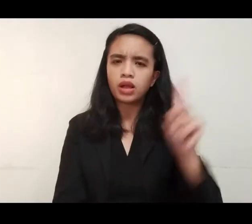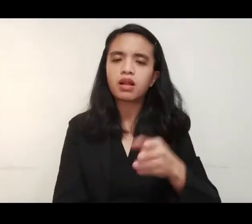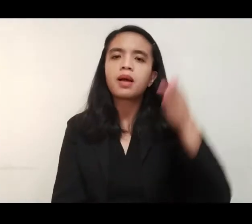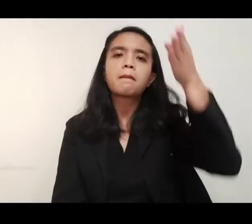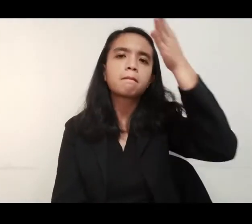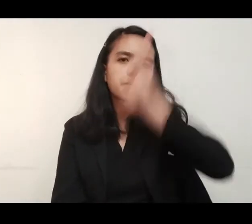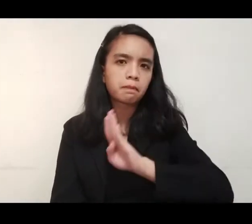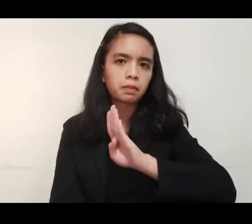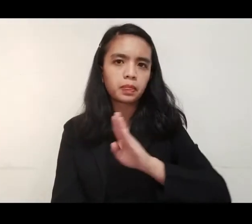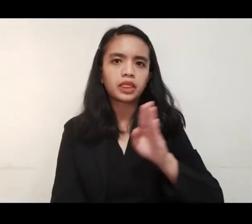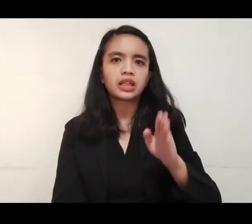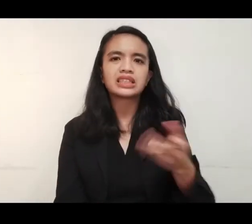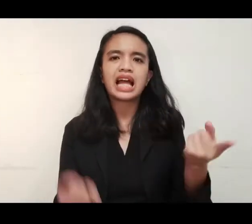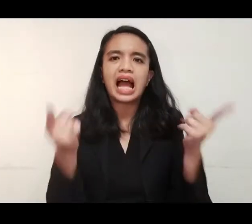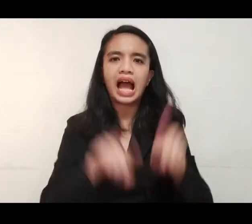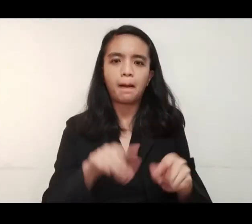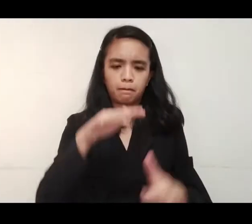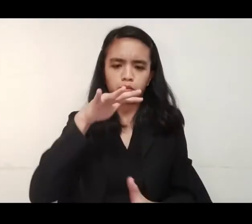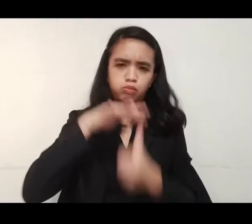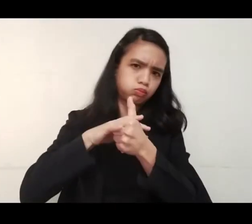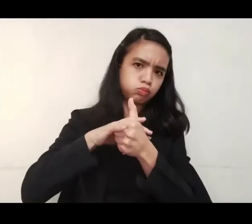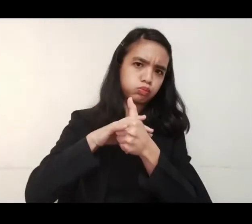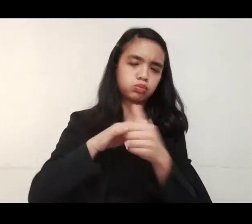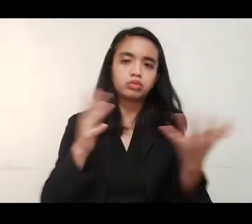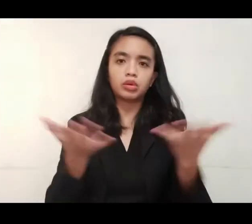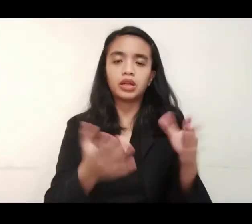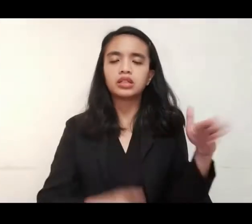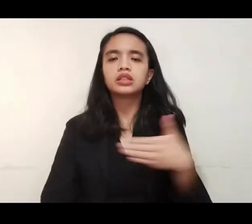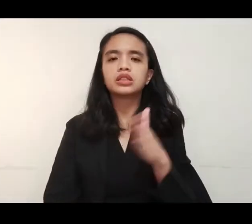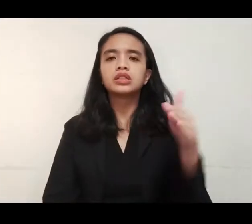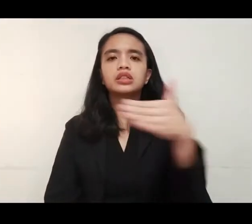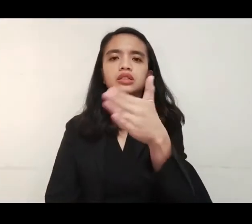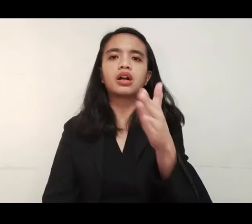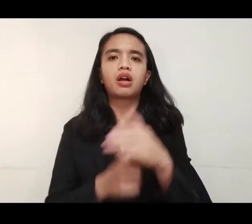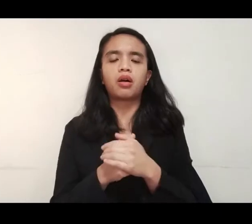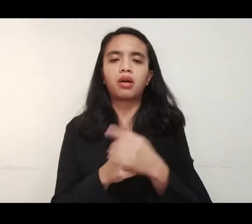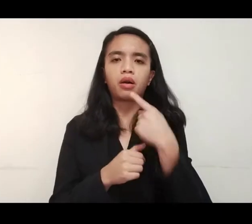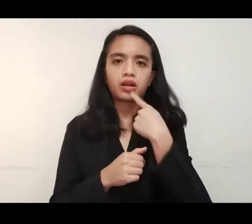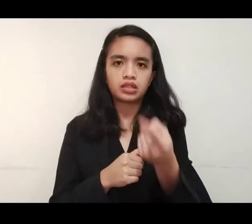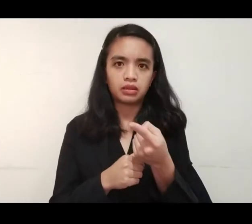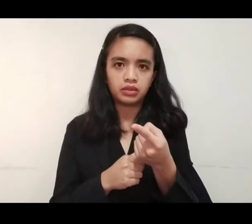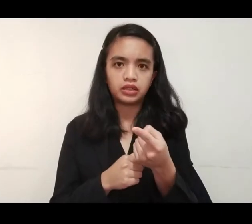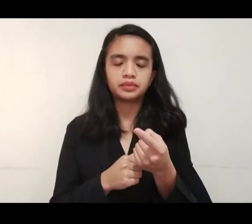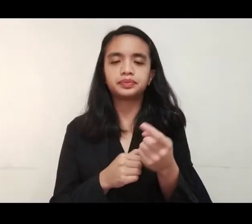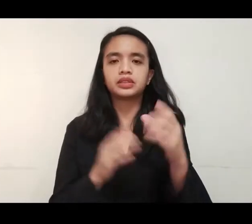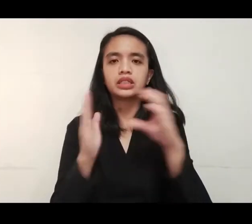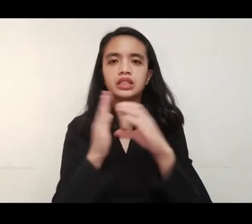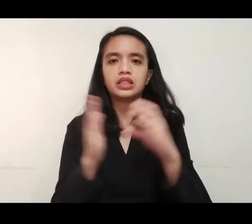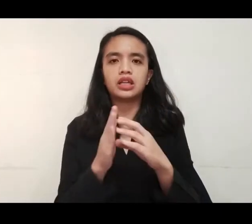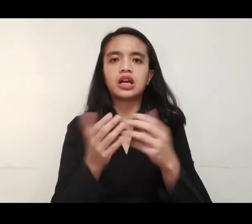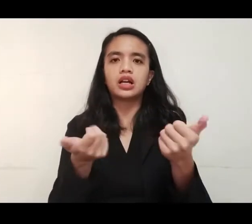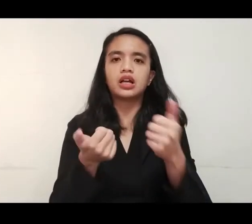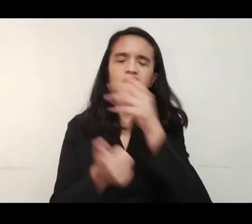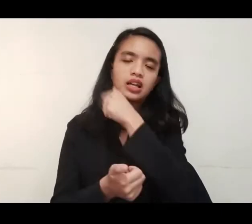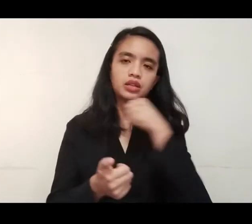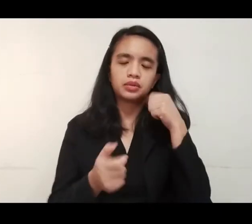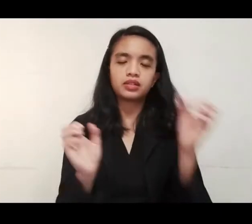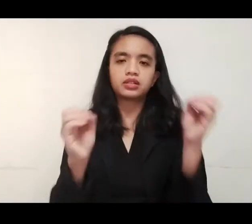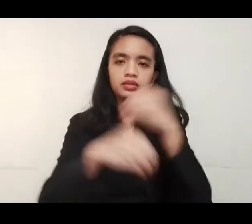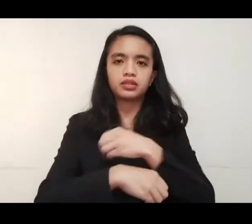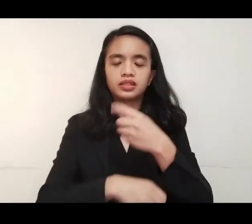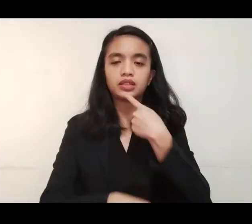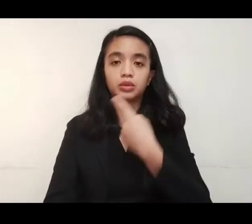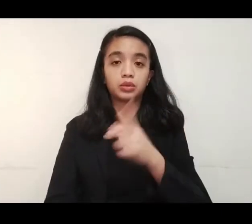danyos sa nangyaring paglutang ng mga bangus sa ilang palaisdan sa Dagupan City ayon sa City Agriculture Office.